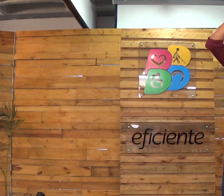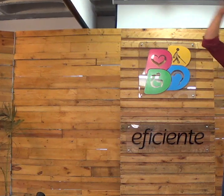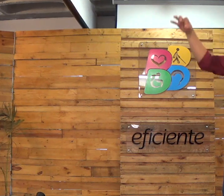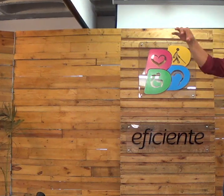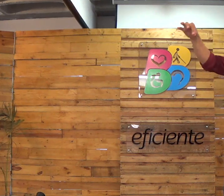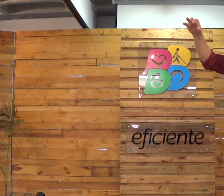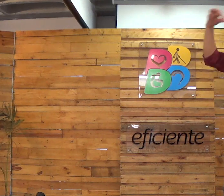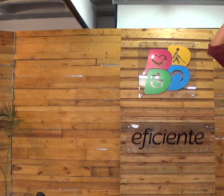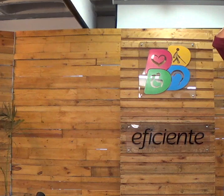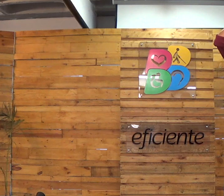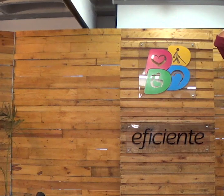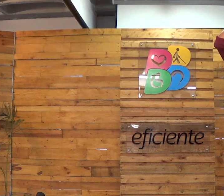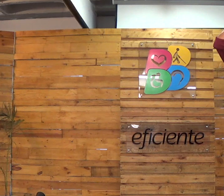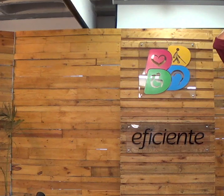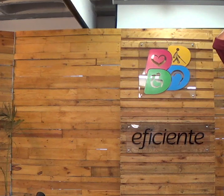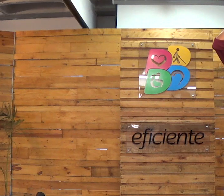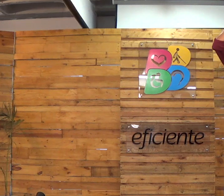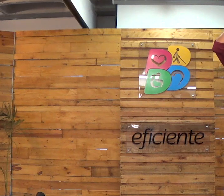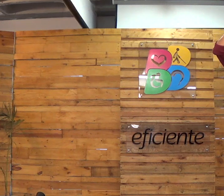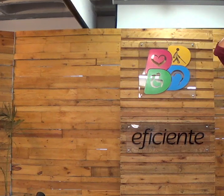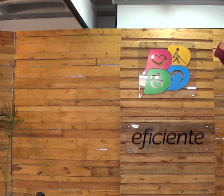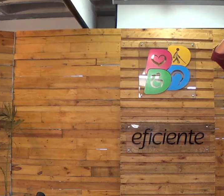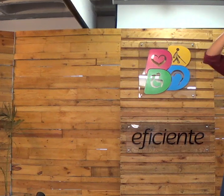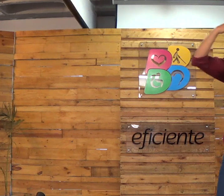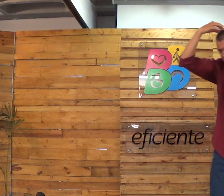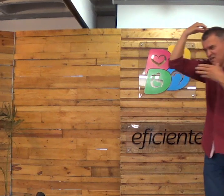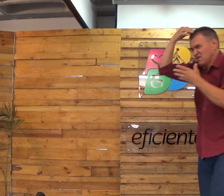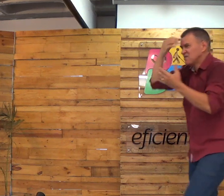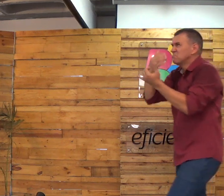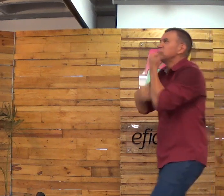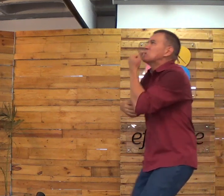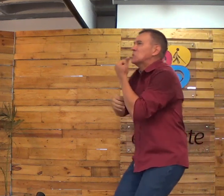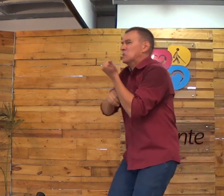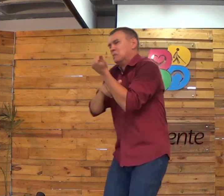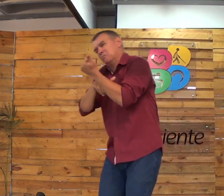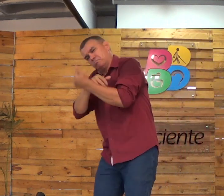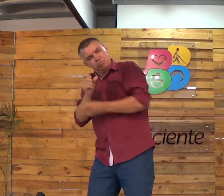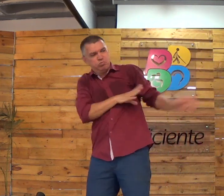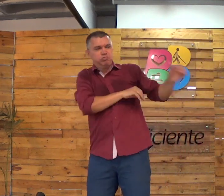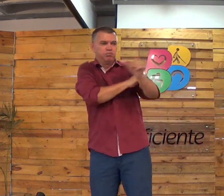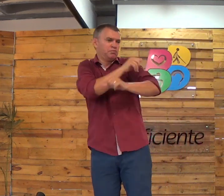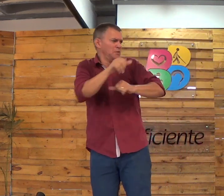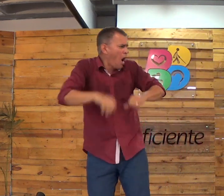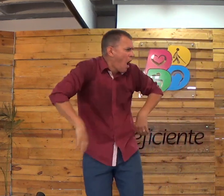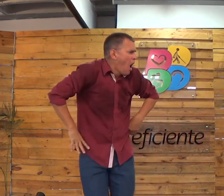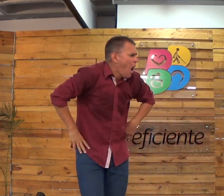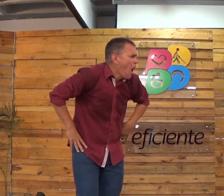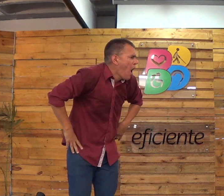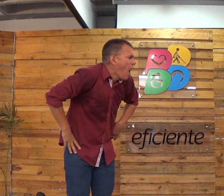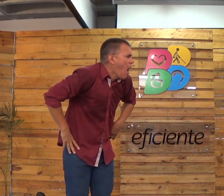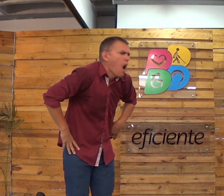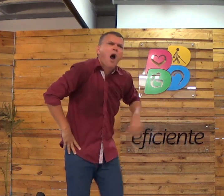Sabe? O Espírito Santo não sai da pessoa. Uma vez na pessoa, sempre na pessoa, até o dia da morte de Deus.